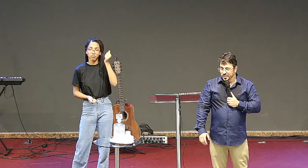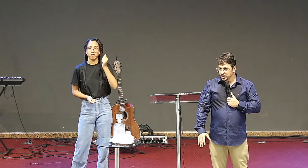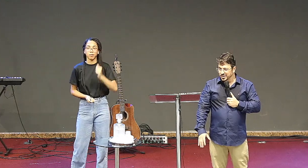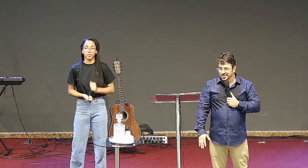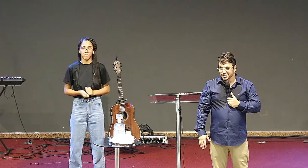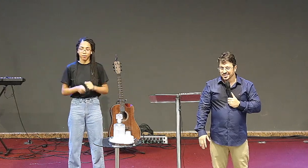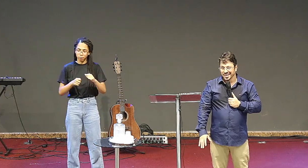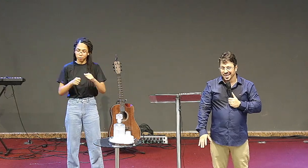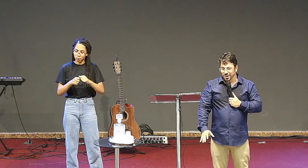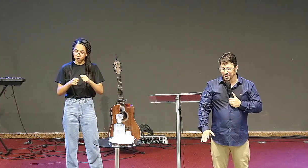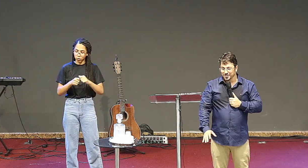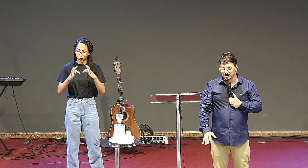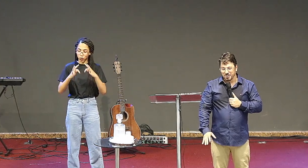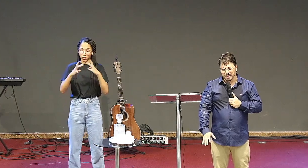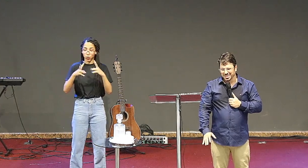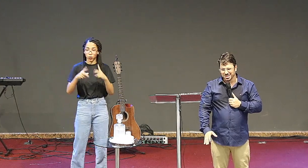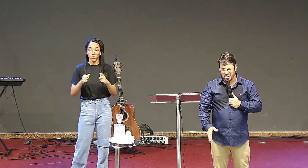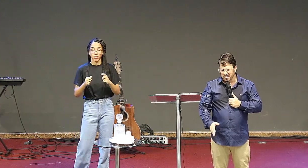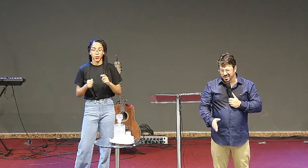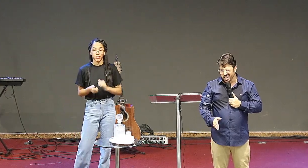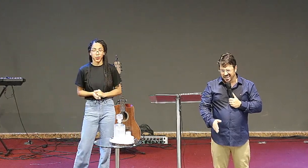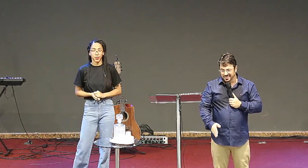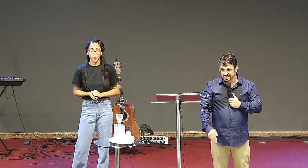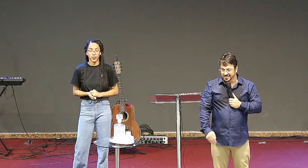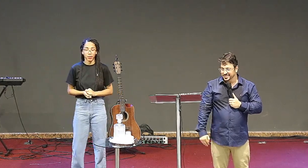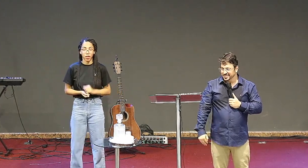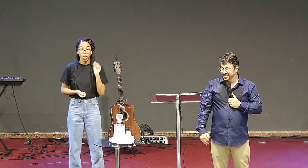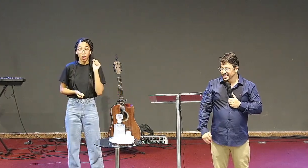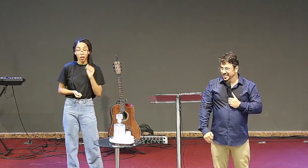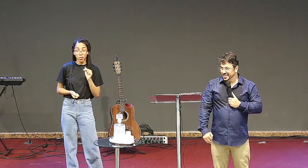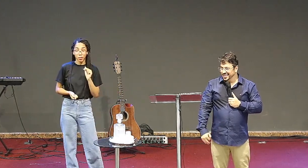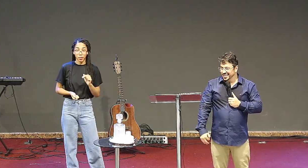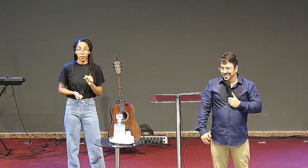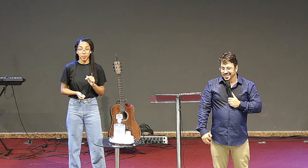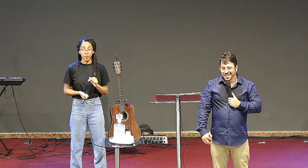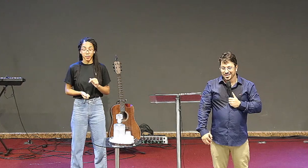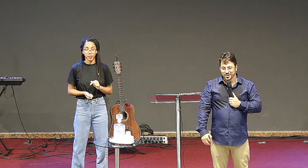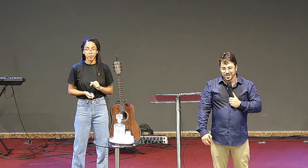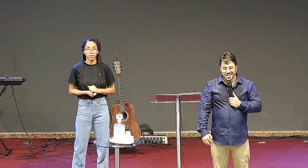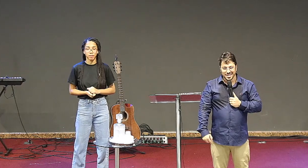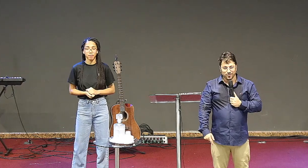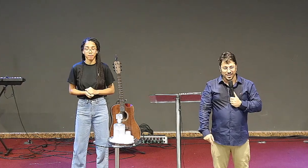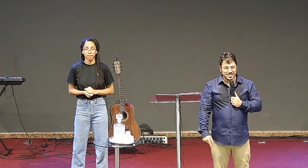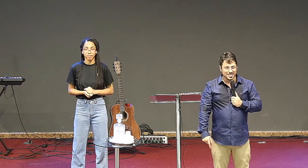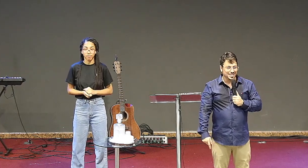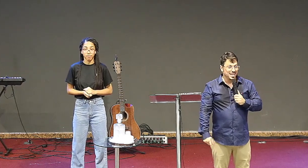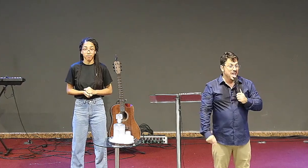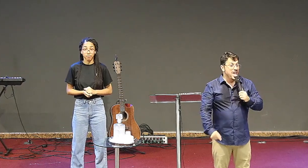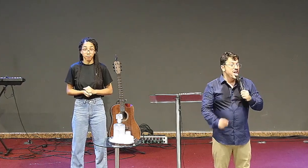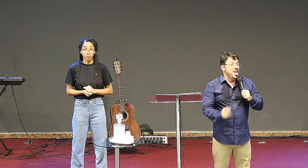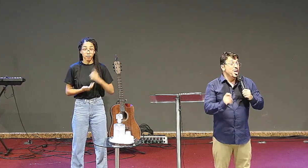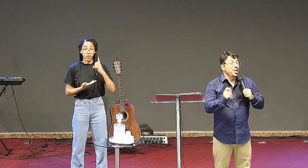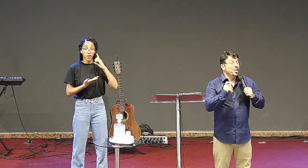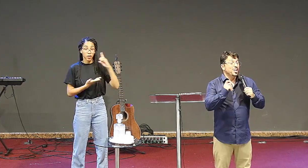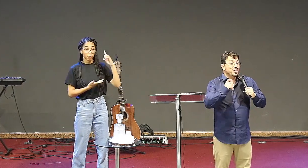e mesmo assim, agora vem uma parte que é uma pancada, ele vira e fala assim,